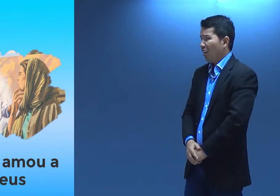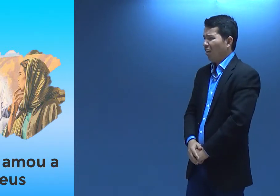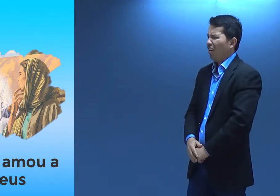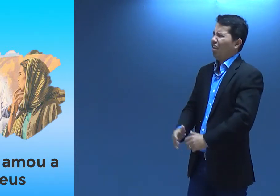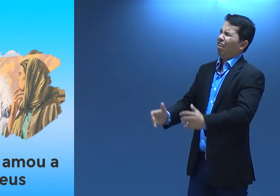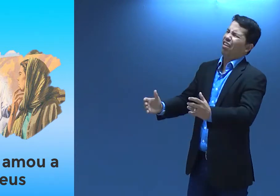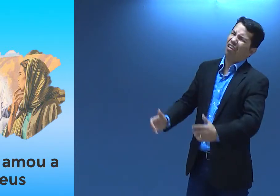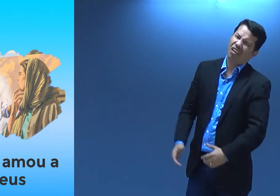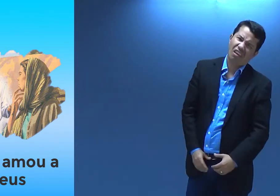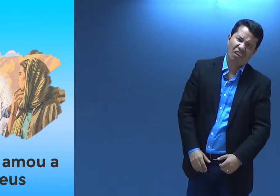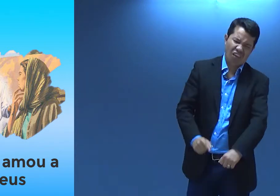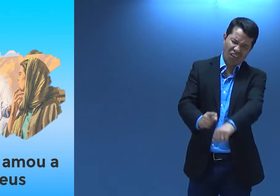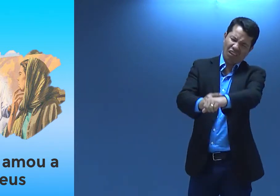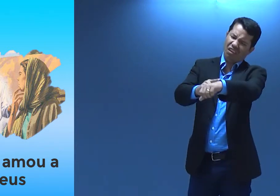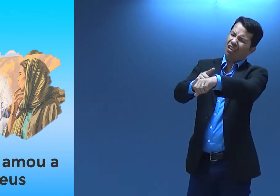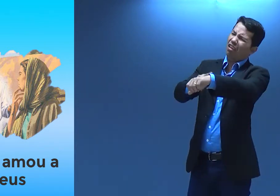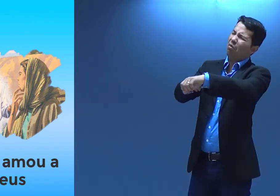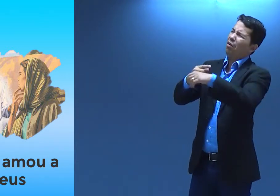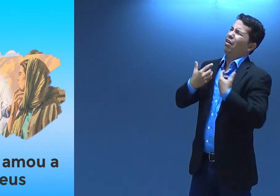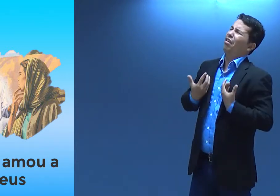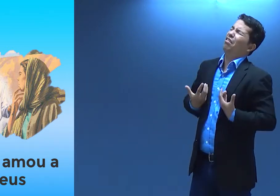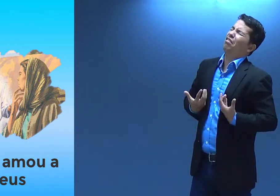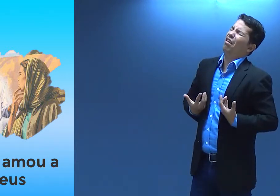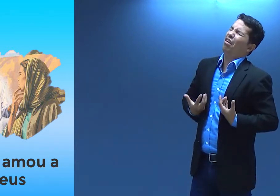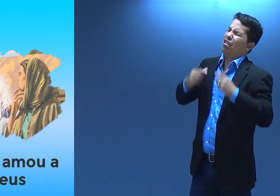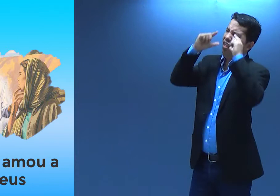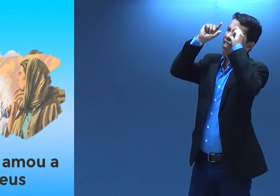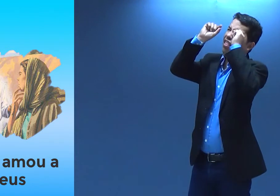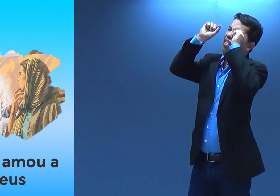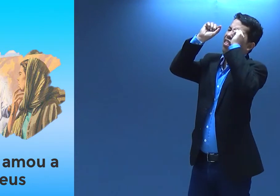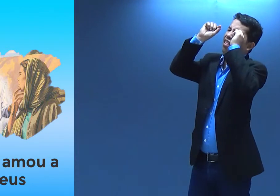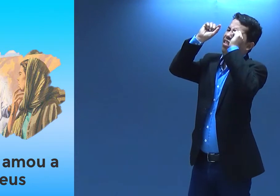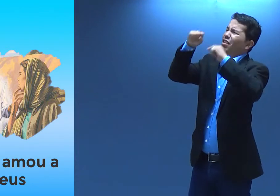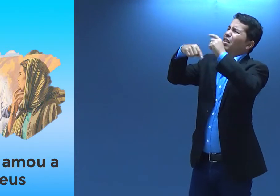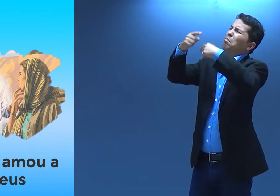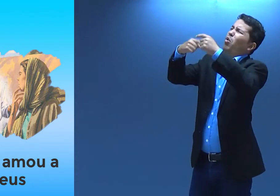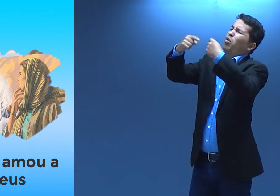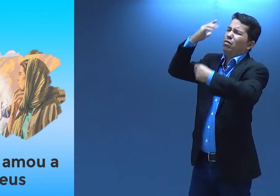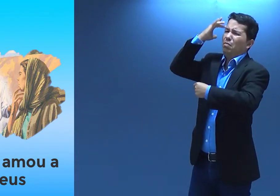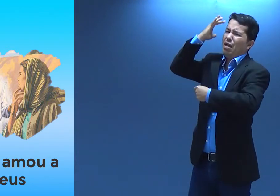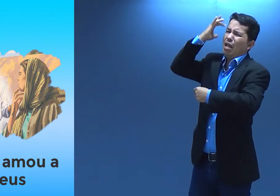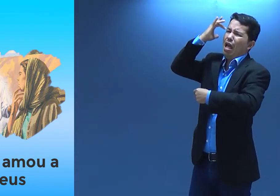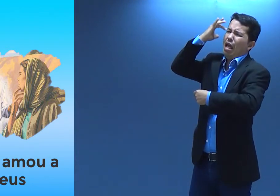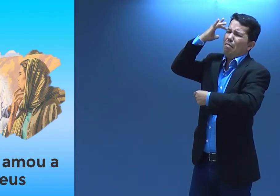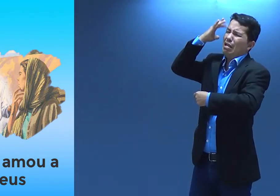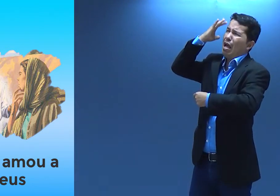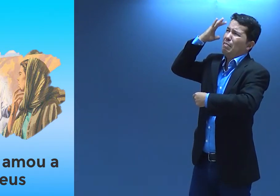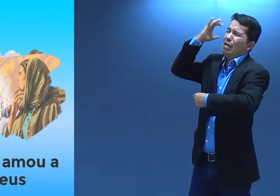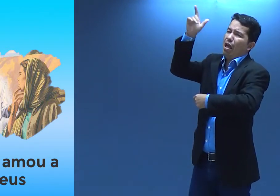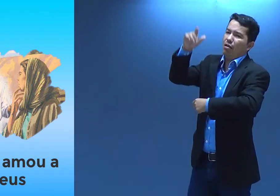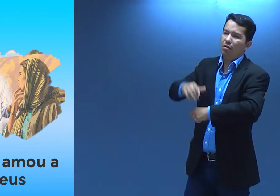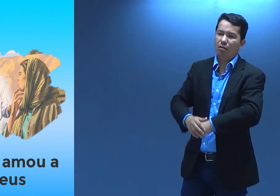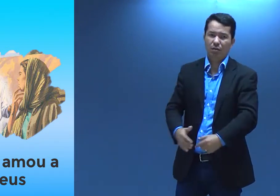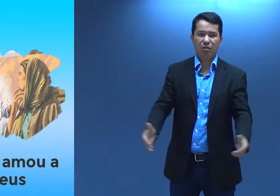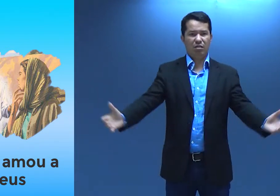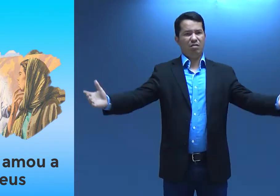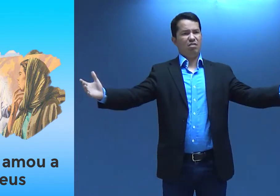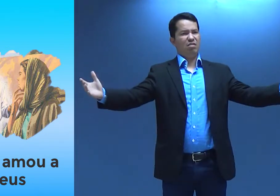É, ai, orar é que não dá tempo. Aí, tu tá cansado, tu tá com sono. Depois, tá? Amanhã eu oro pra você, tá bom,